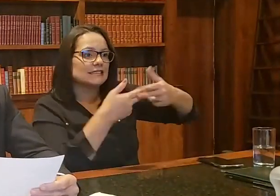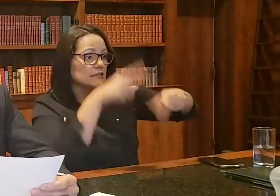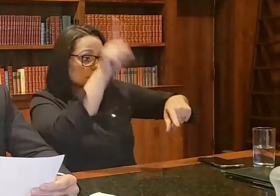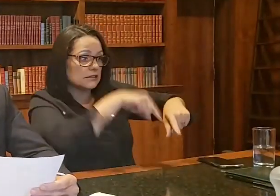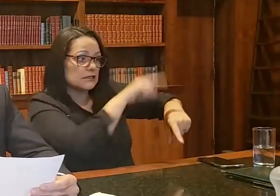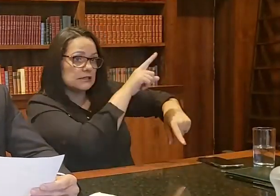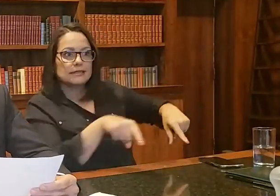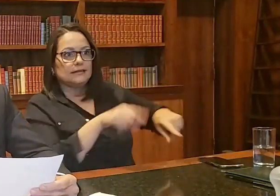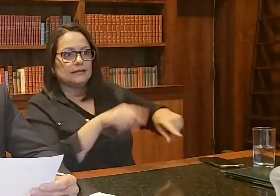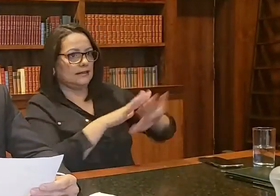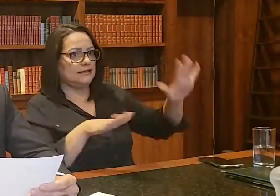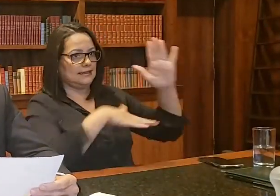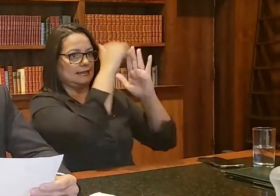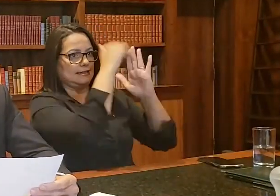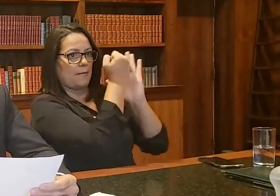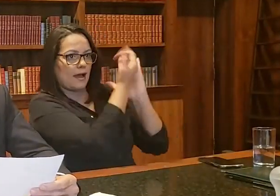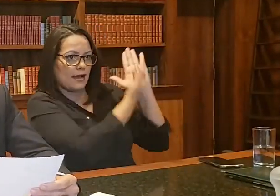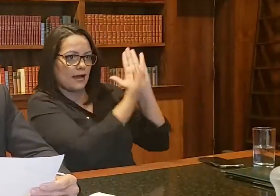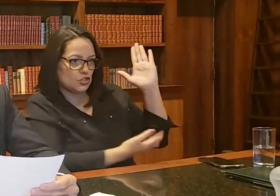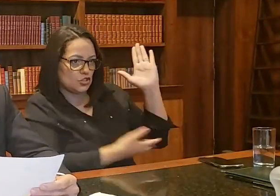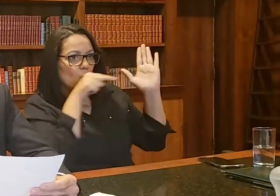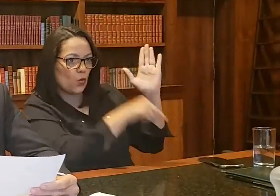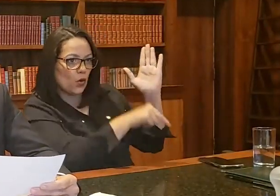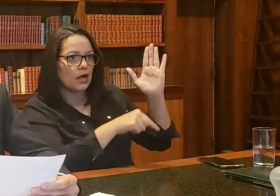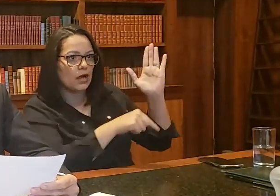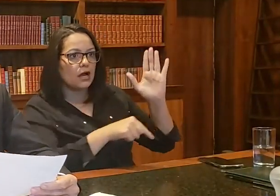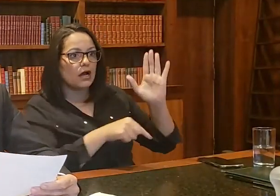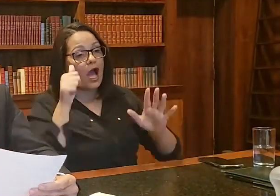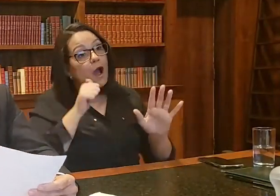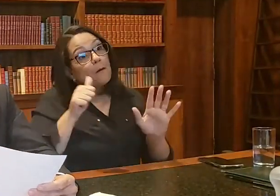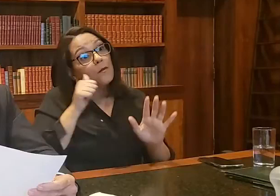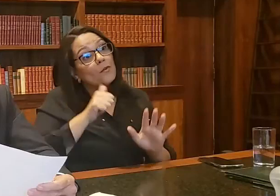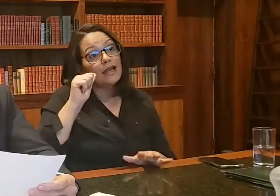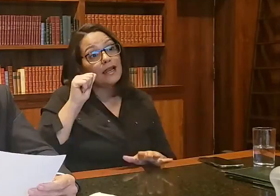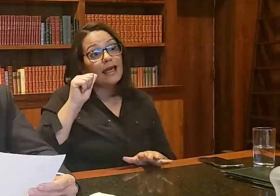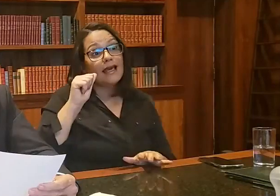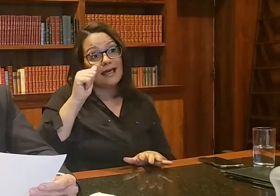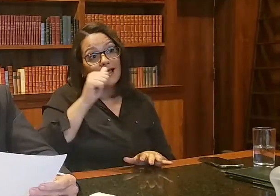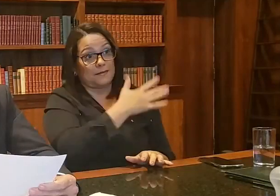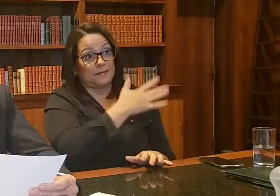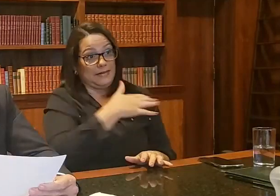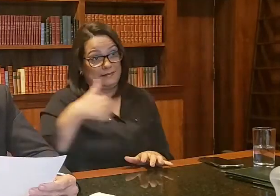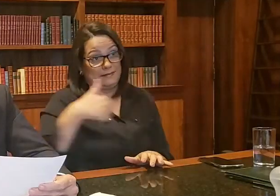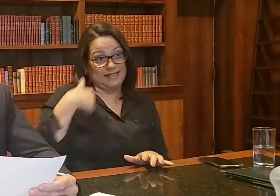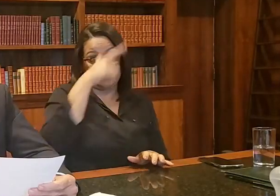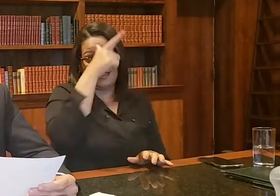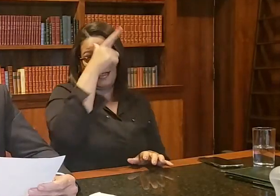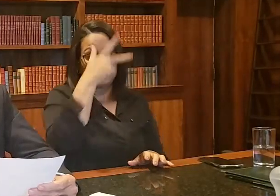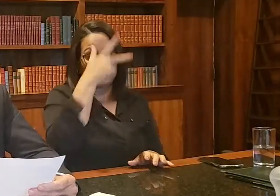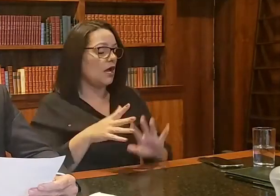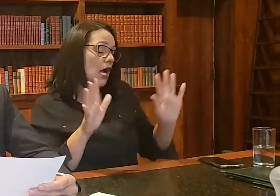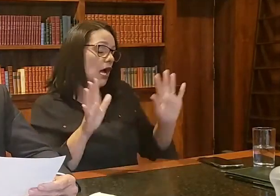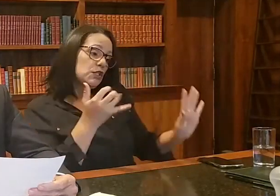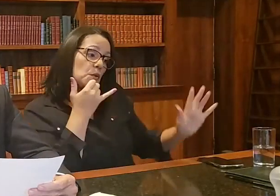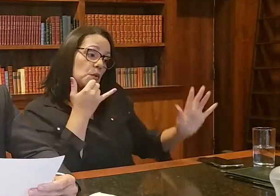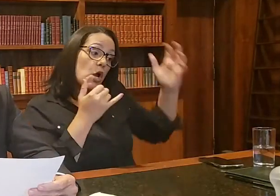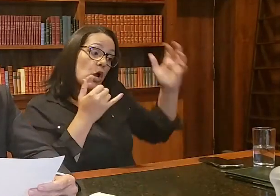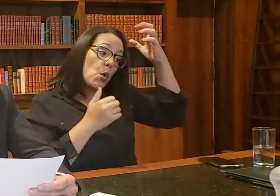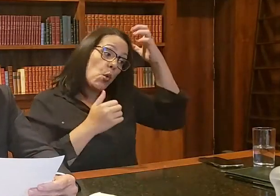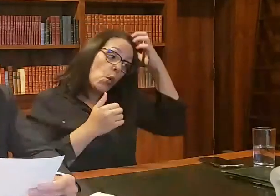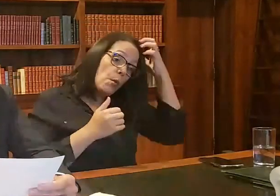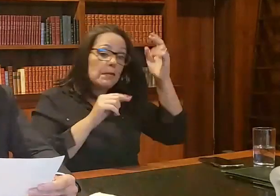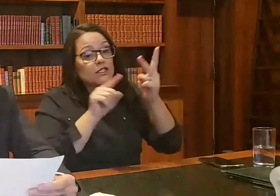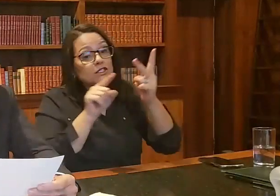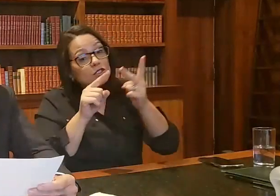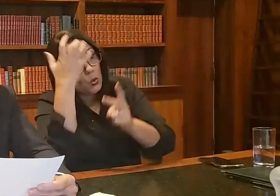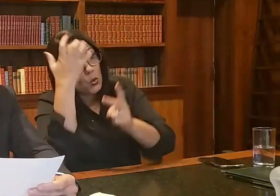ali, ela fez uma meia-culpa e falou que foi um erro. Quem falou foi